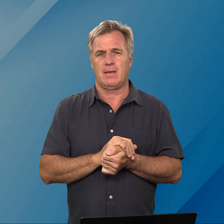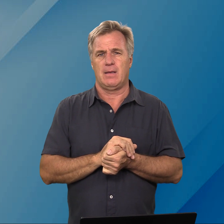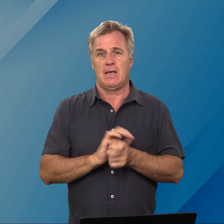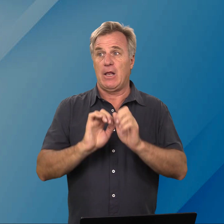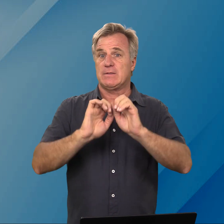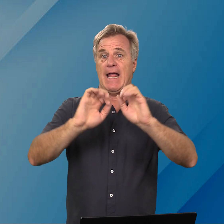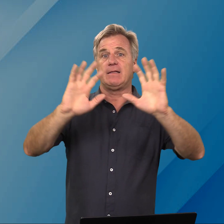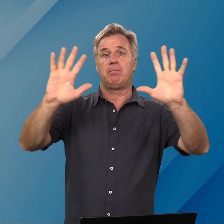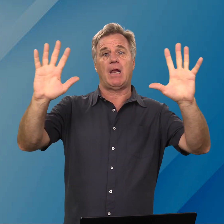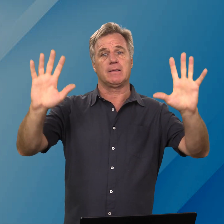en ons helder brand